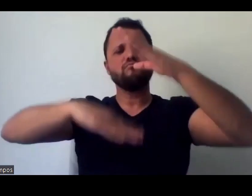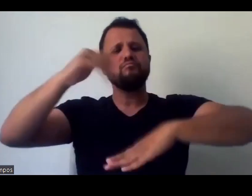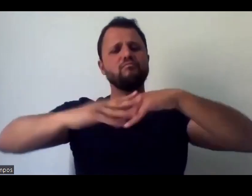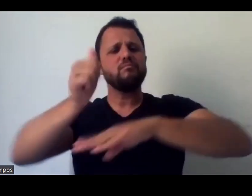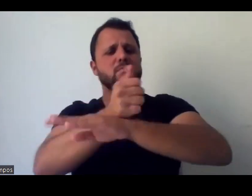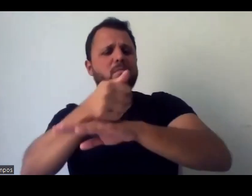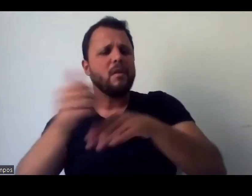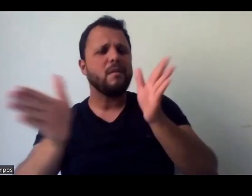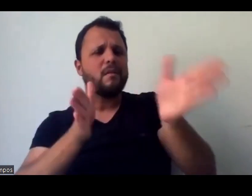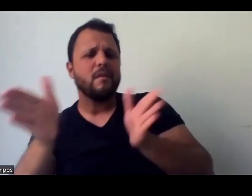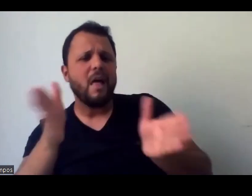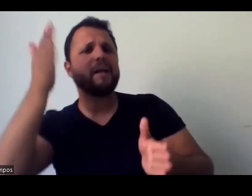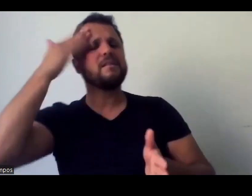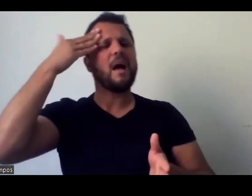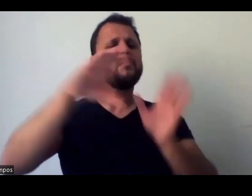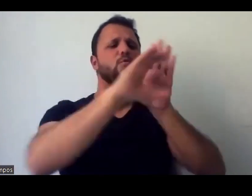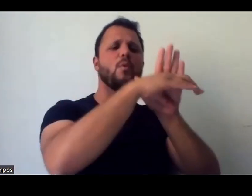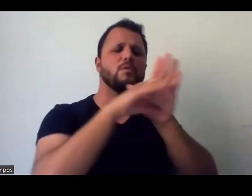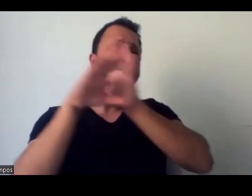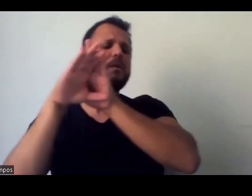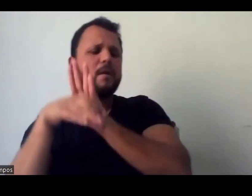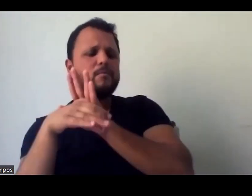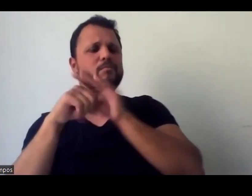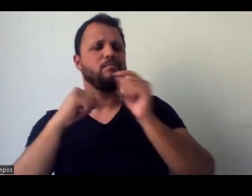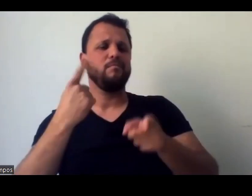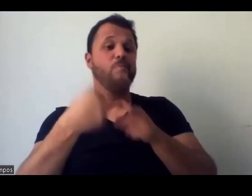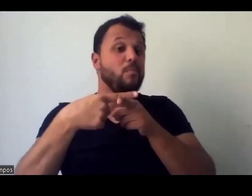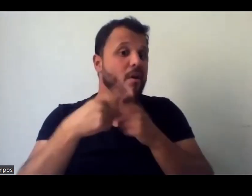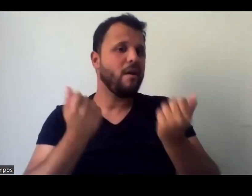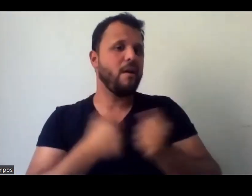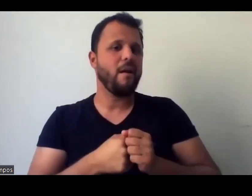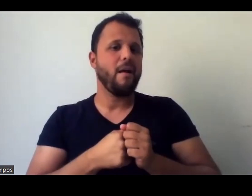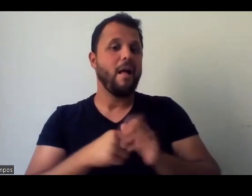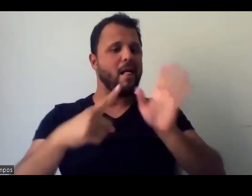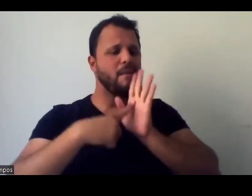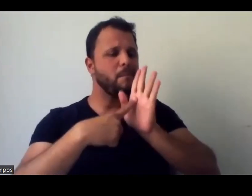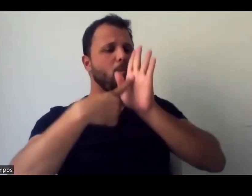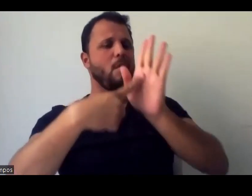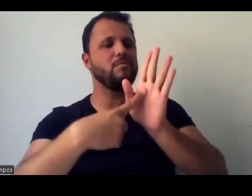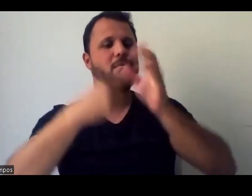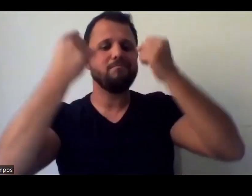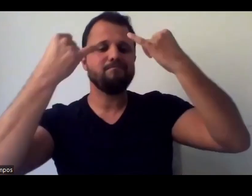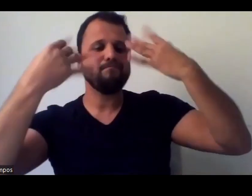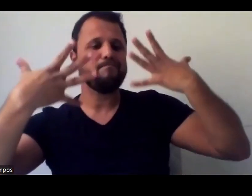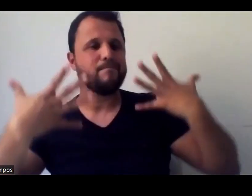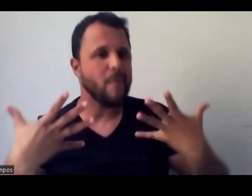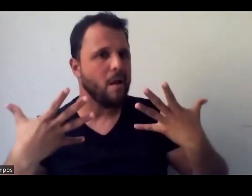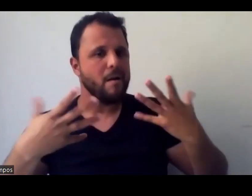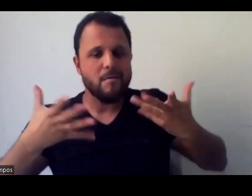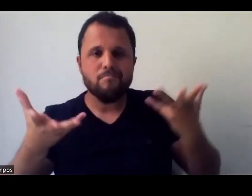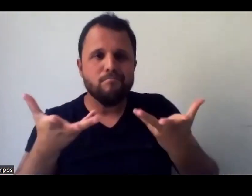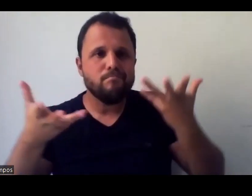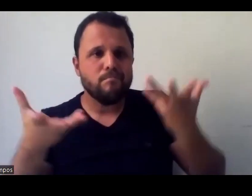distinguir uma coisa da outra? Porque ela vai saber ampliar isso e fomentar,